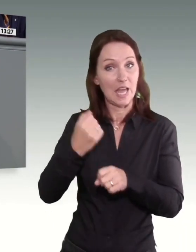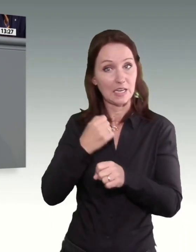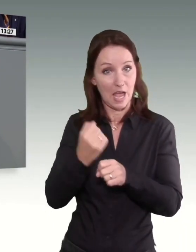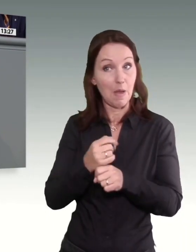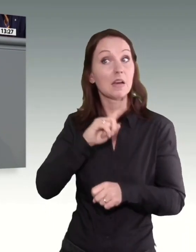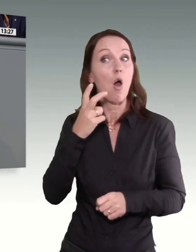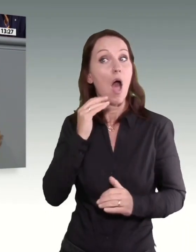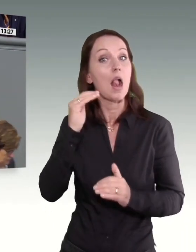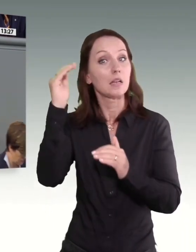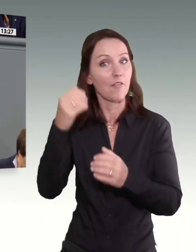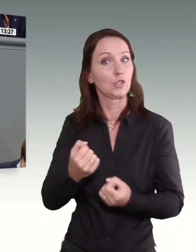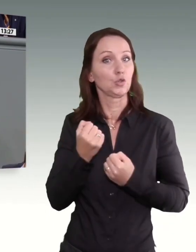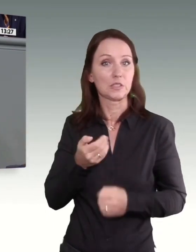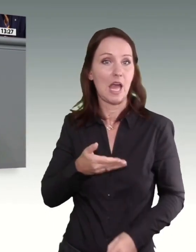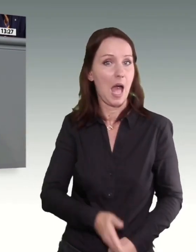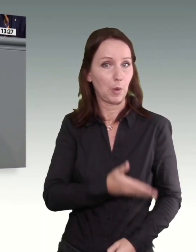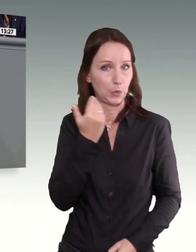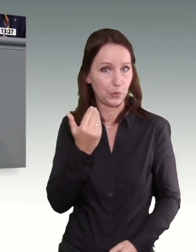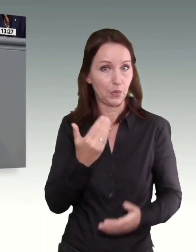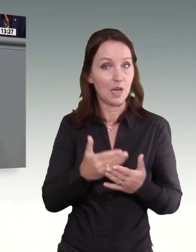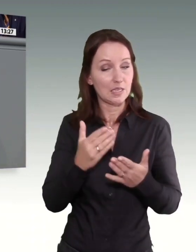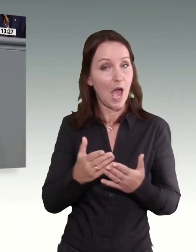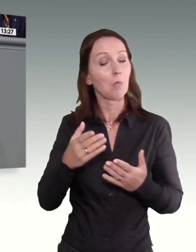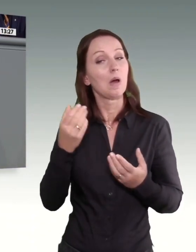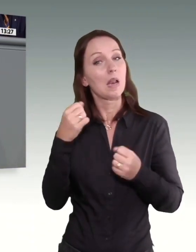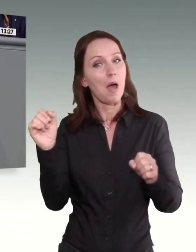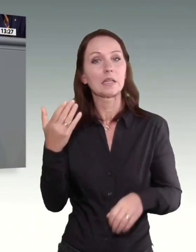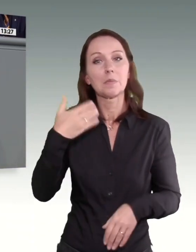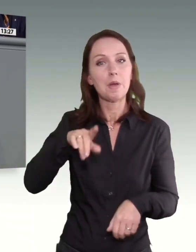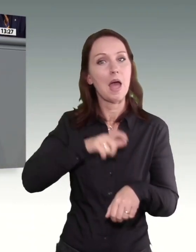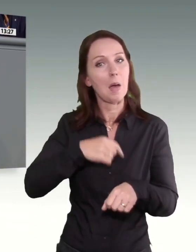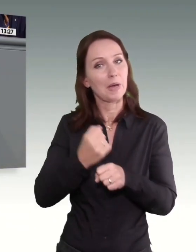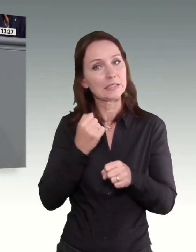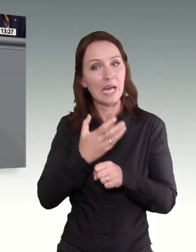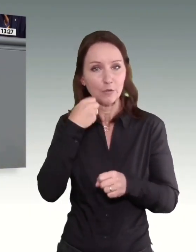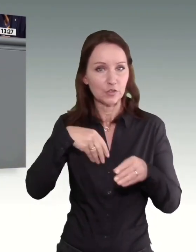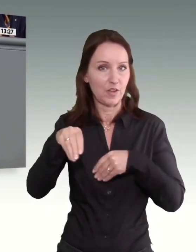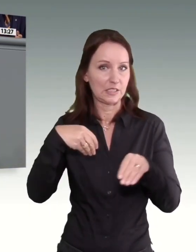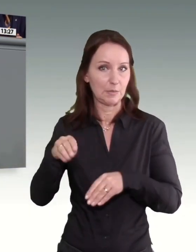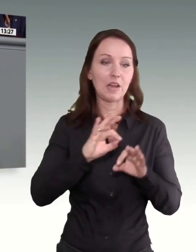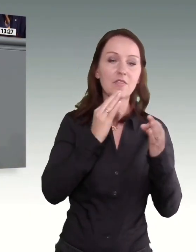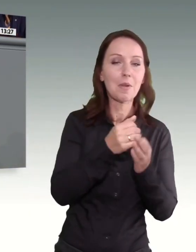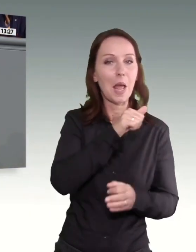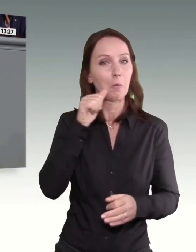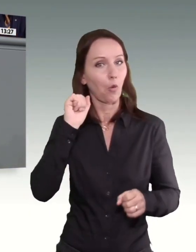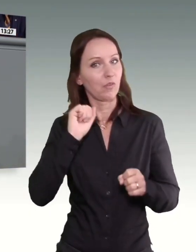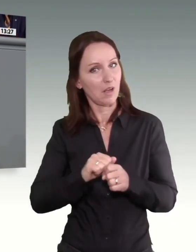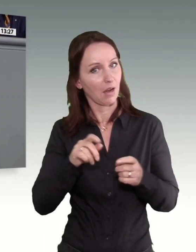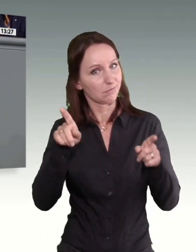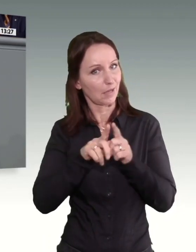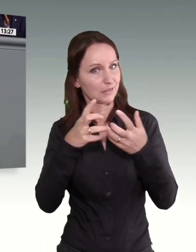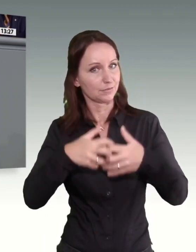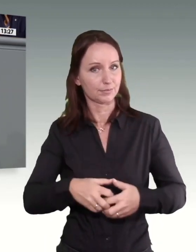mehr Arbeitszeitflexibilisierung. Das hilft bei Vereinbarkeit von Familie und Beruf. Drittens. Investitionen steigern die Produktivität.